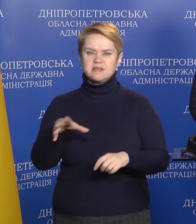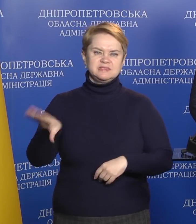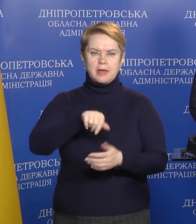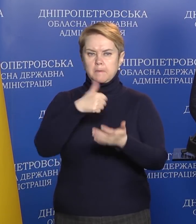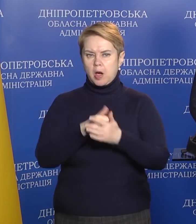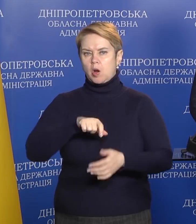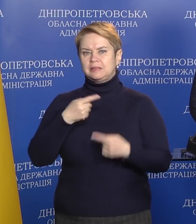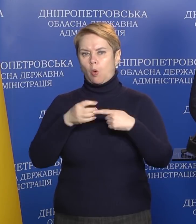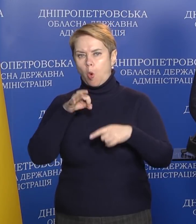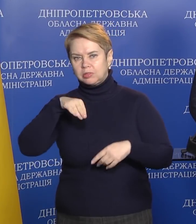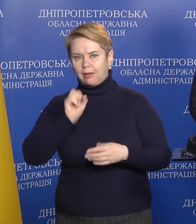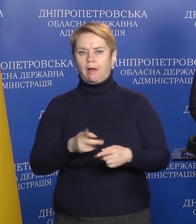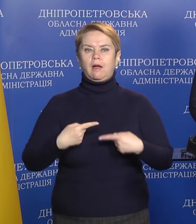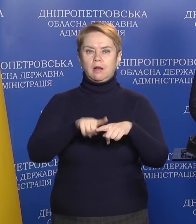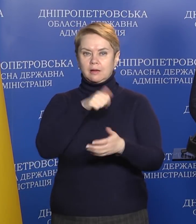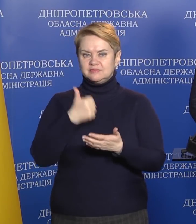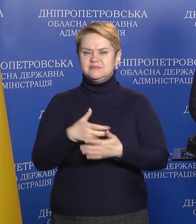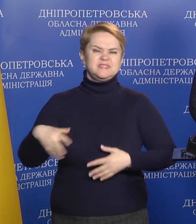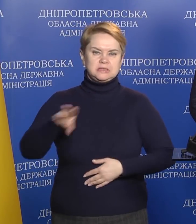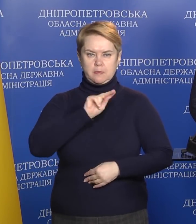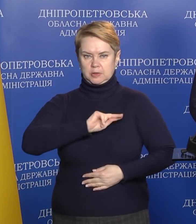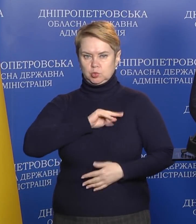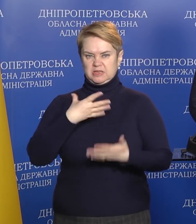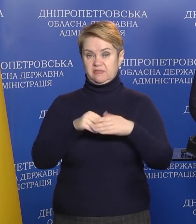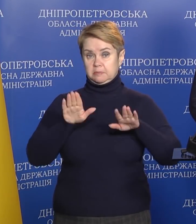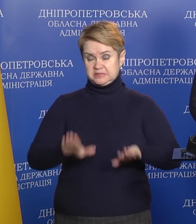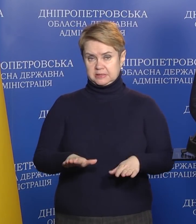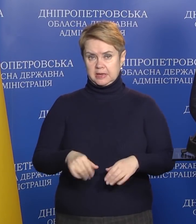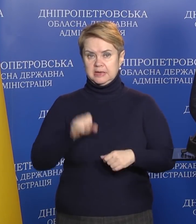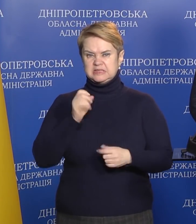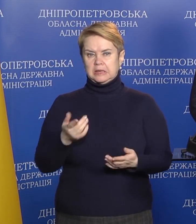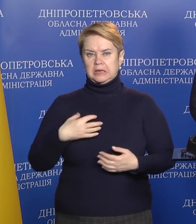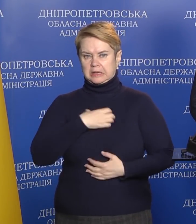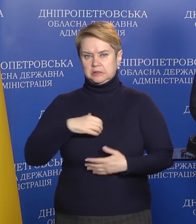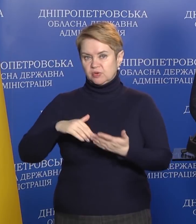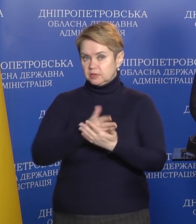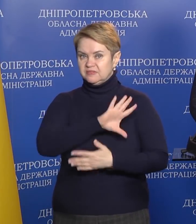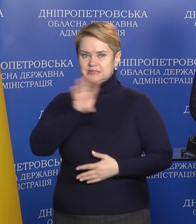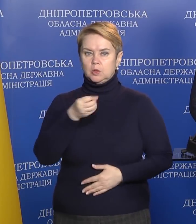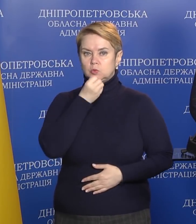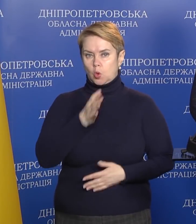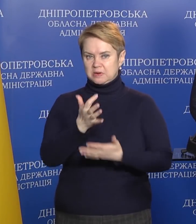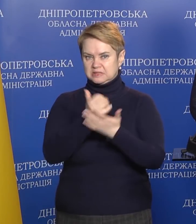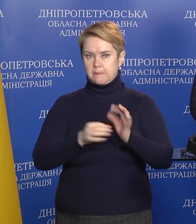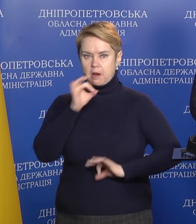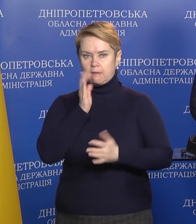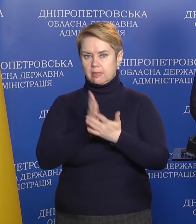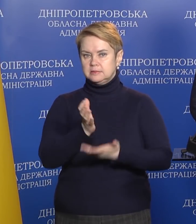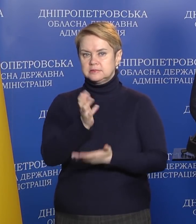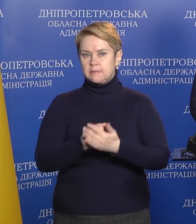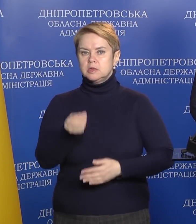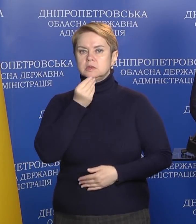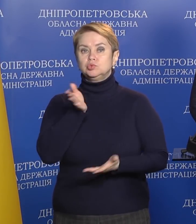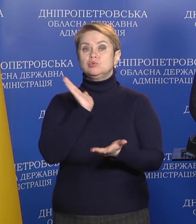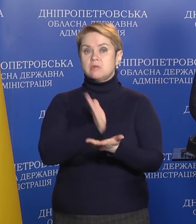мери, всі голови ТГ, всі працюють, всі на своїх місцях. З критичною інфраструктурою все добре, запаси ліків є, запаси